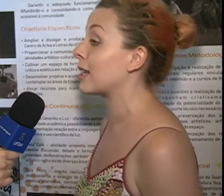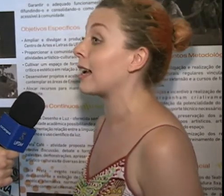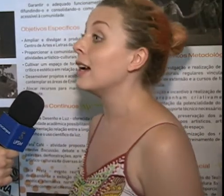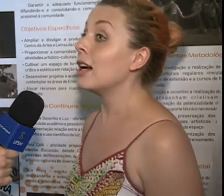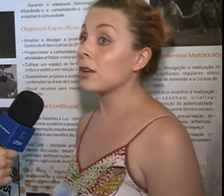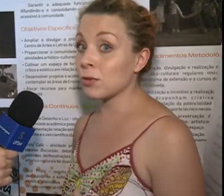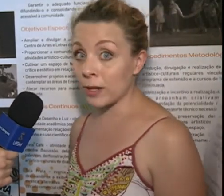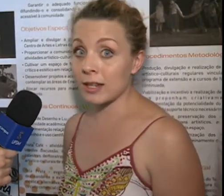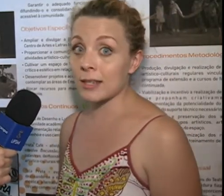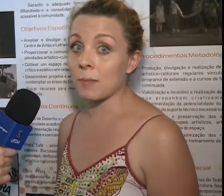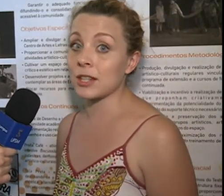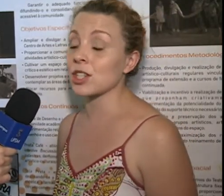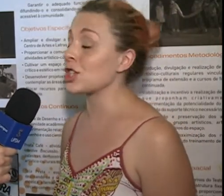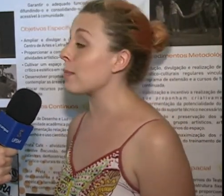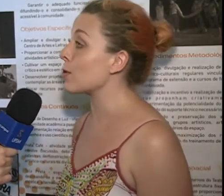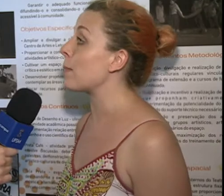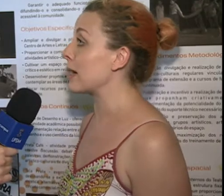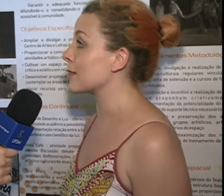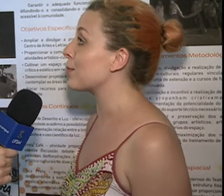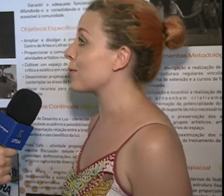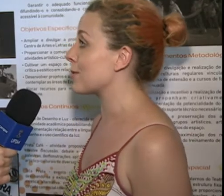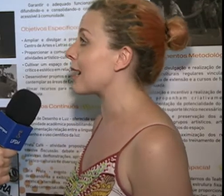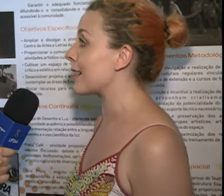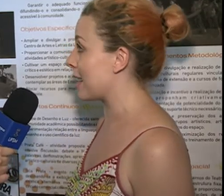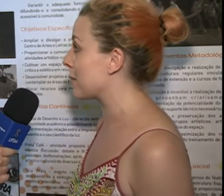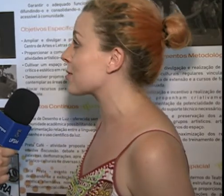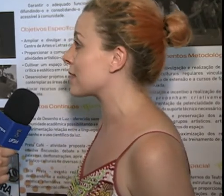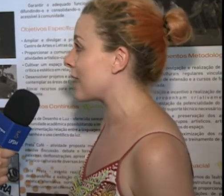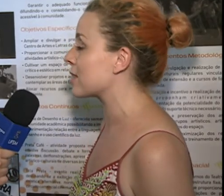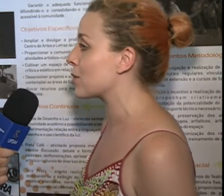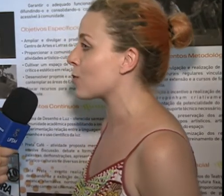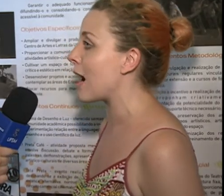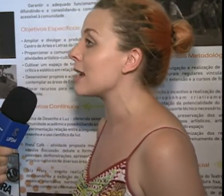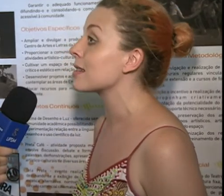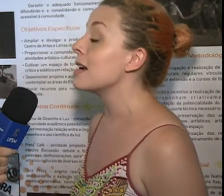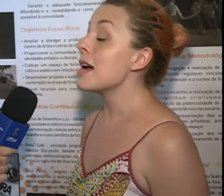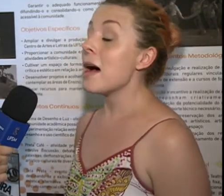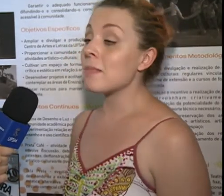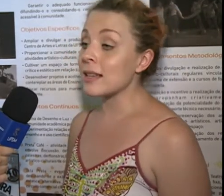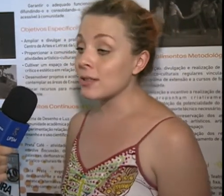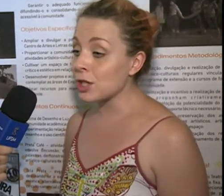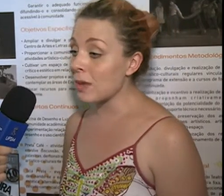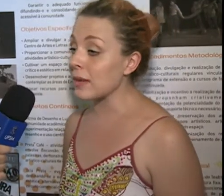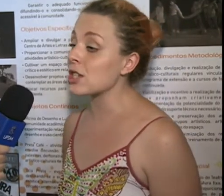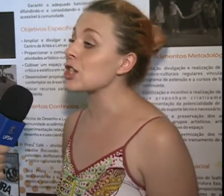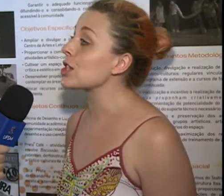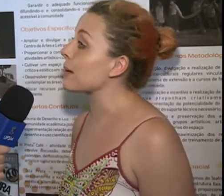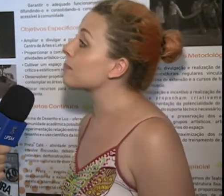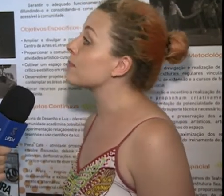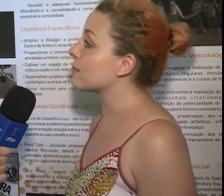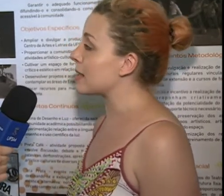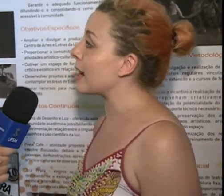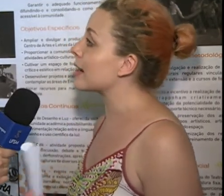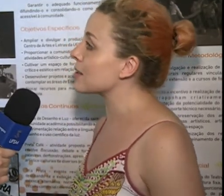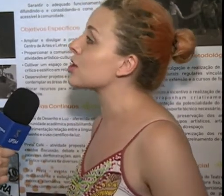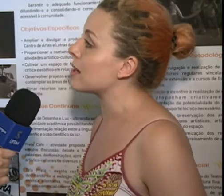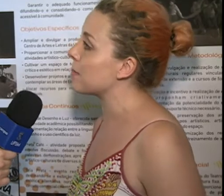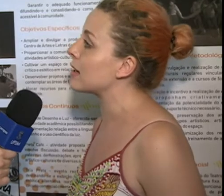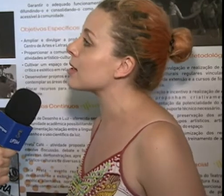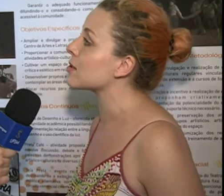porque inicialmente a gente abriu apenas para os acadêmicos das artes visuais, mas ultimamente a gente tem grandes demandas